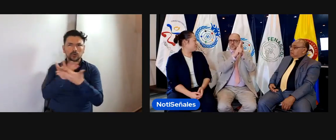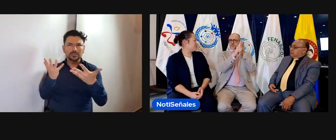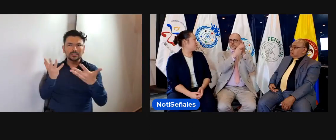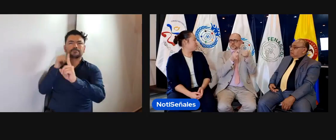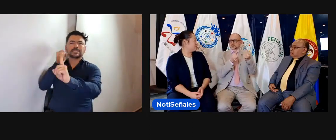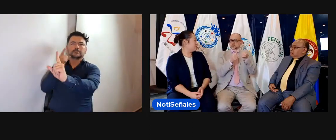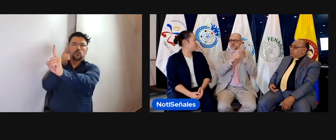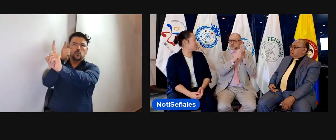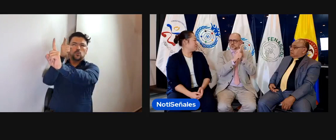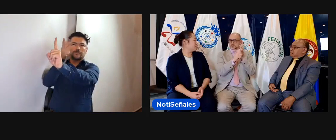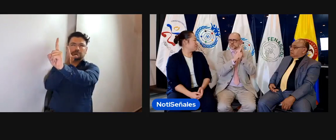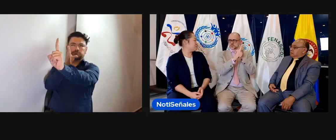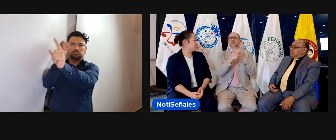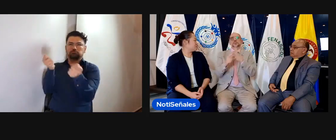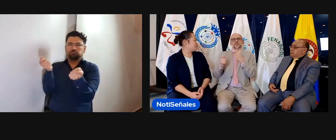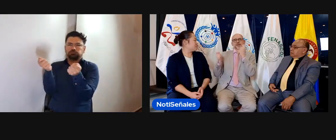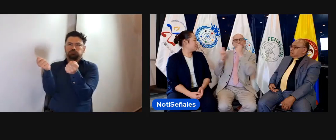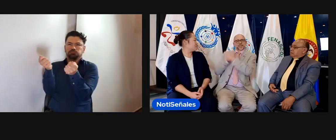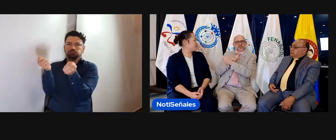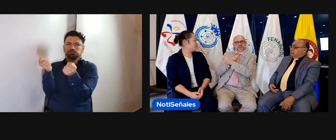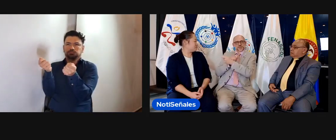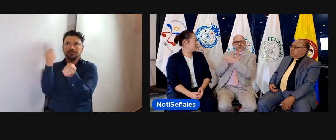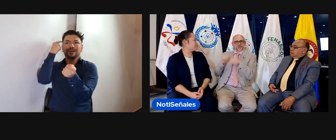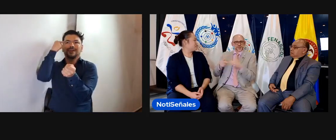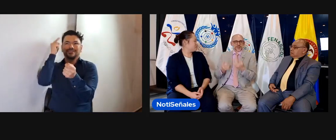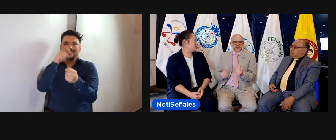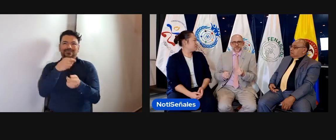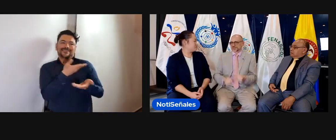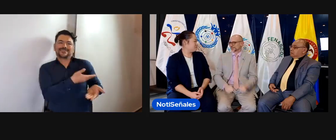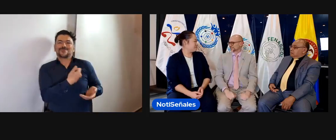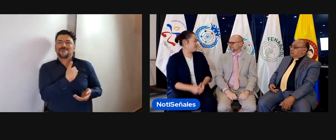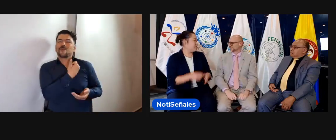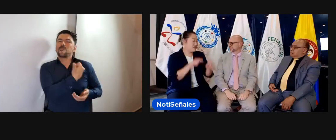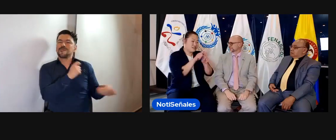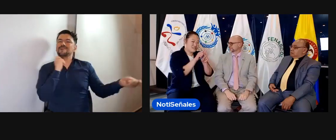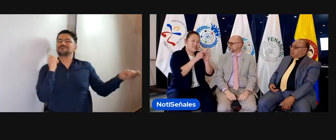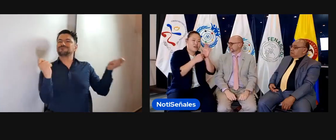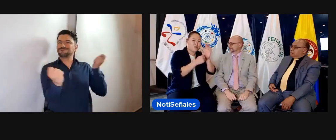ese rumbo que nosotros hemos venido trazando. Hay un respeto mutuo.